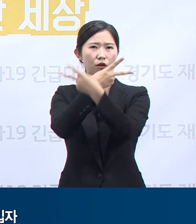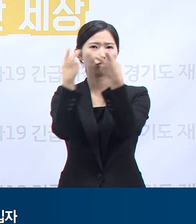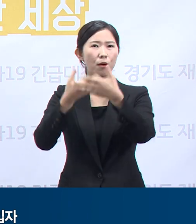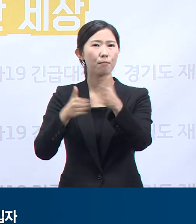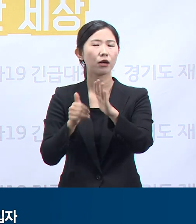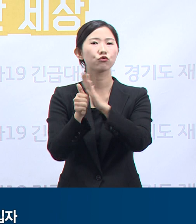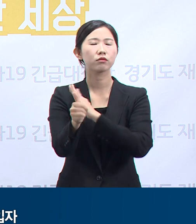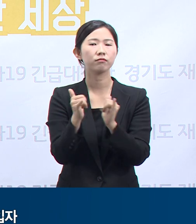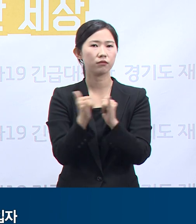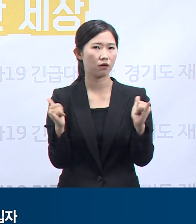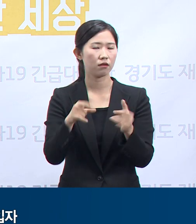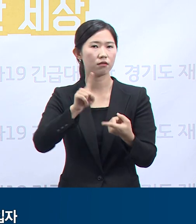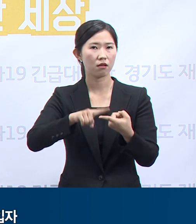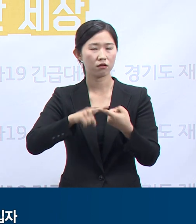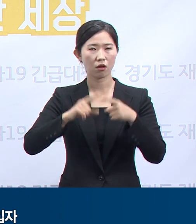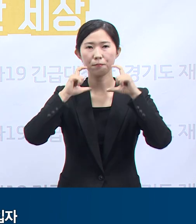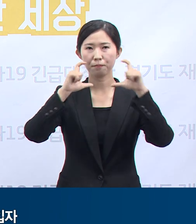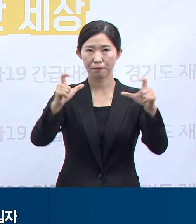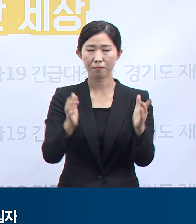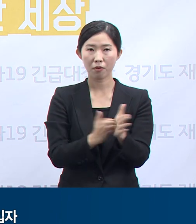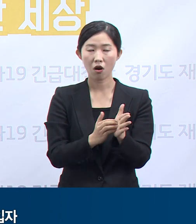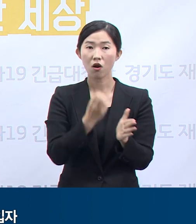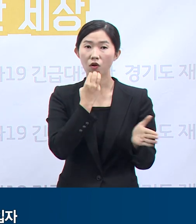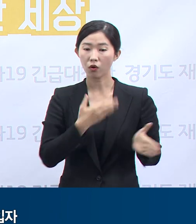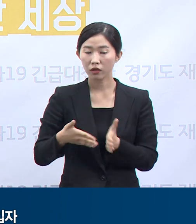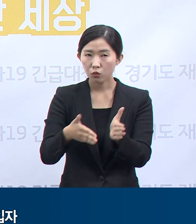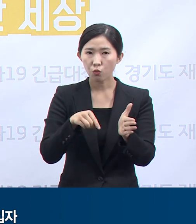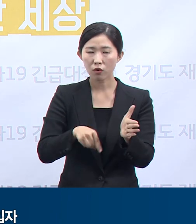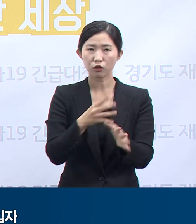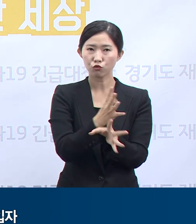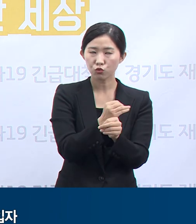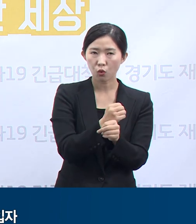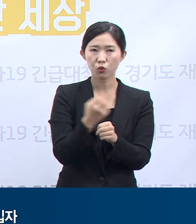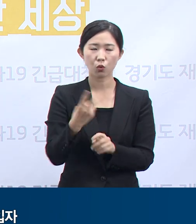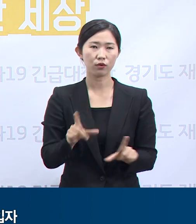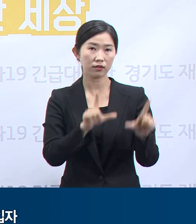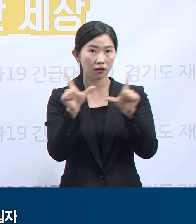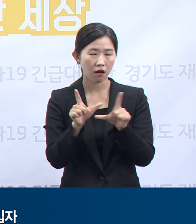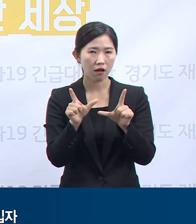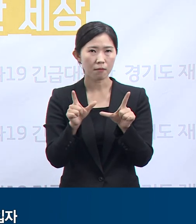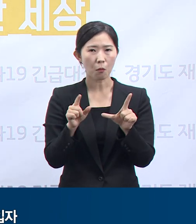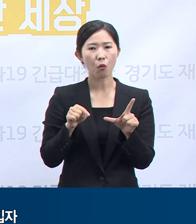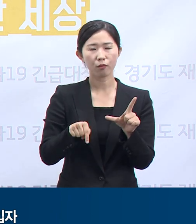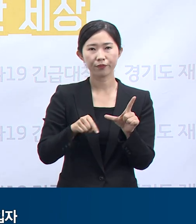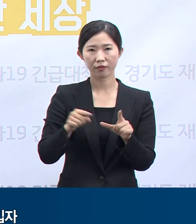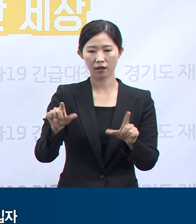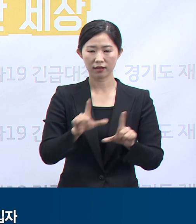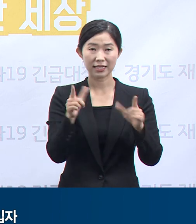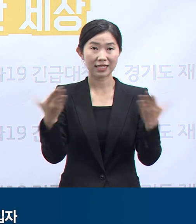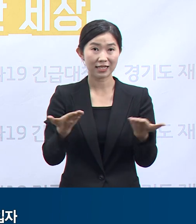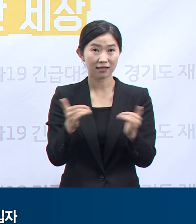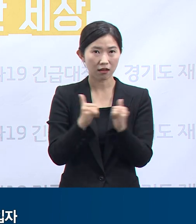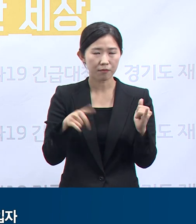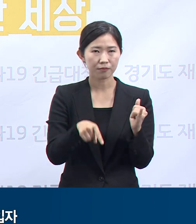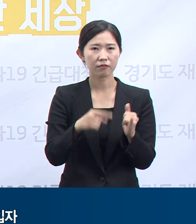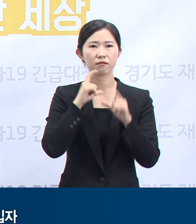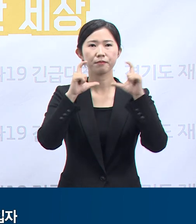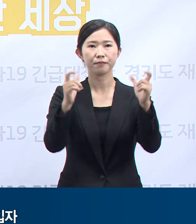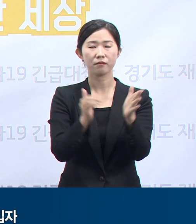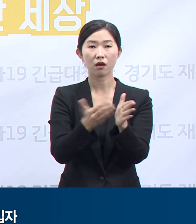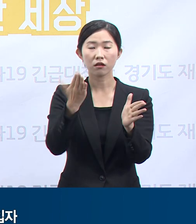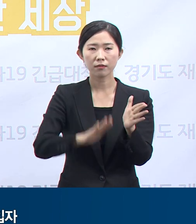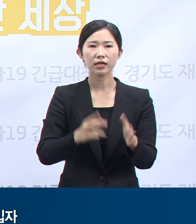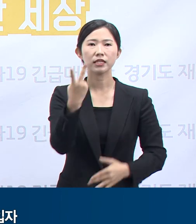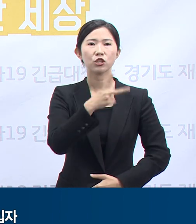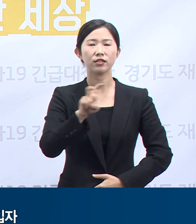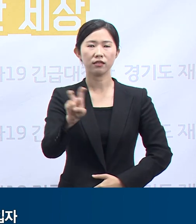출입자로서 경기도의 주소, 거소, 직장, 기타 연구를 준 사람을 했으나 이를 2020년 4월